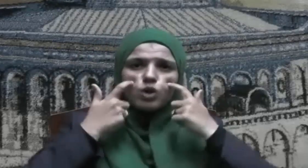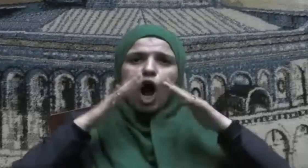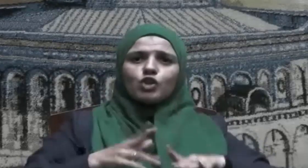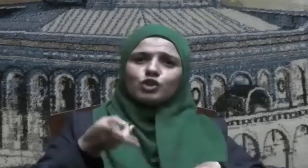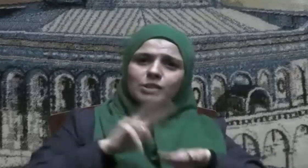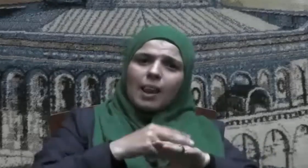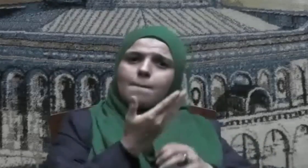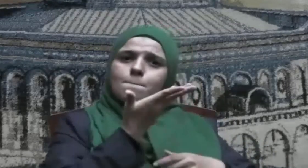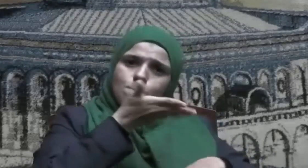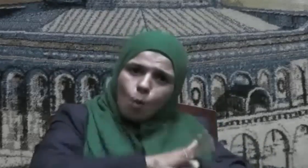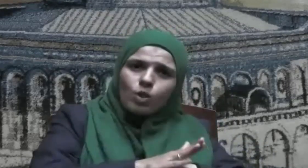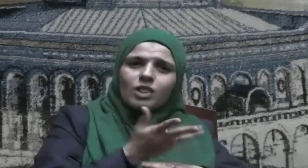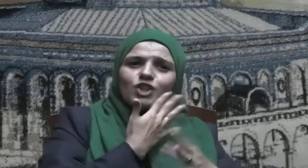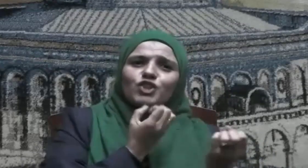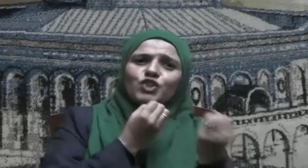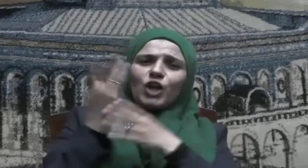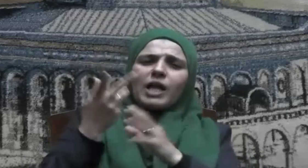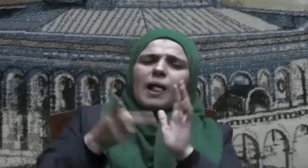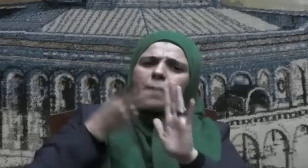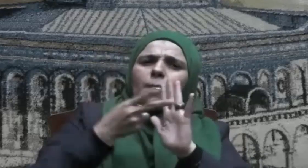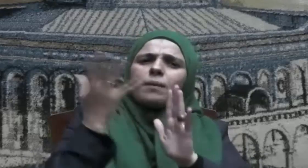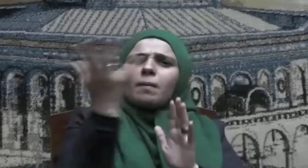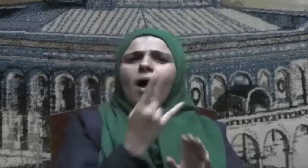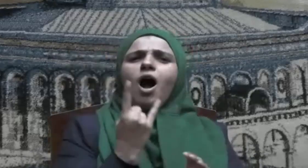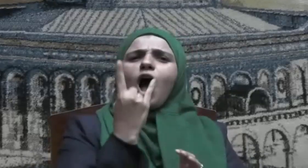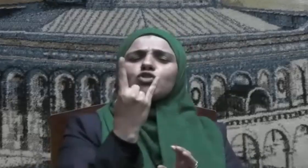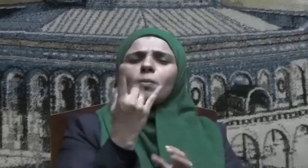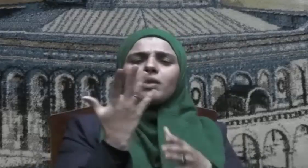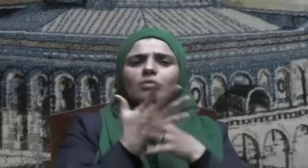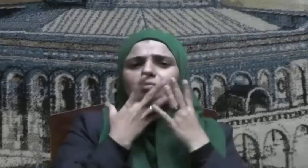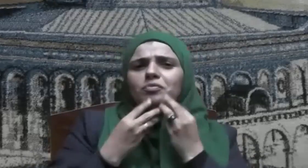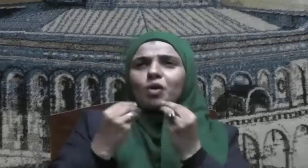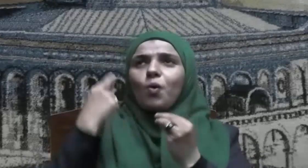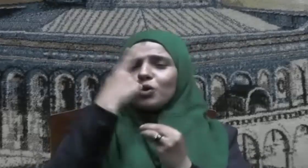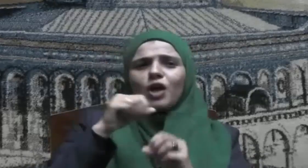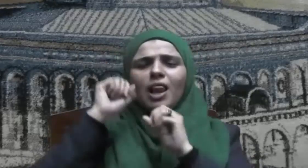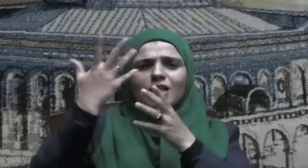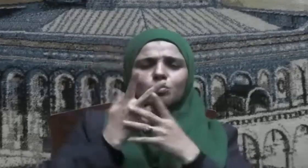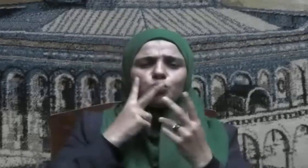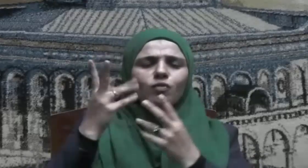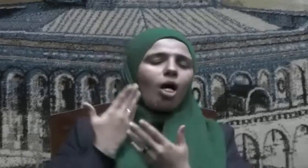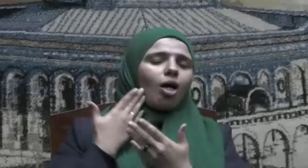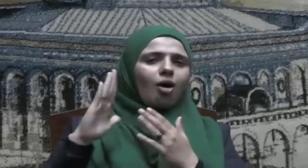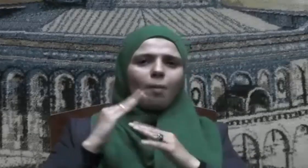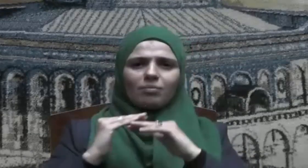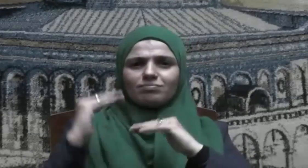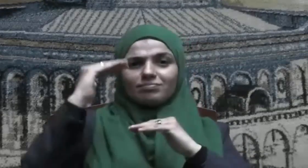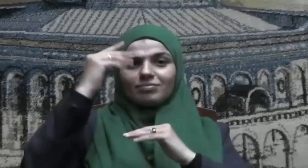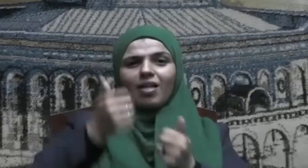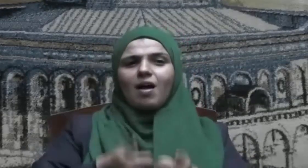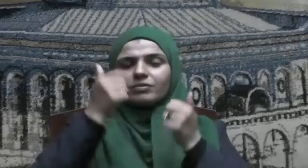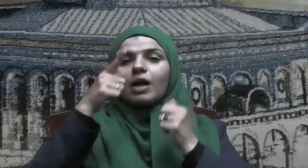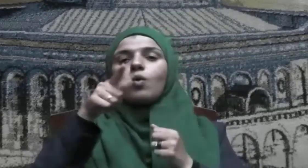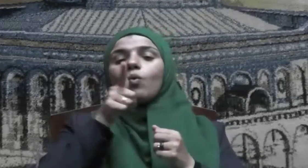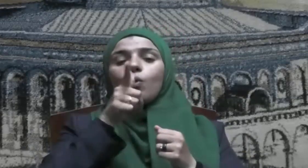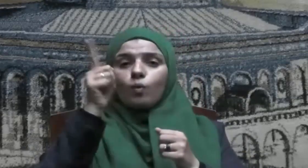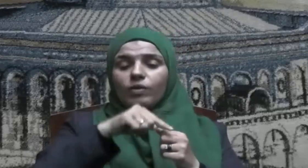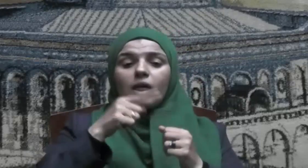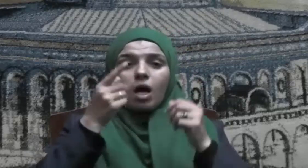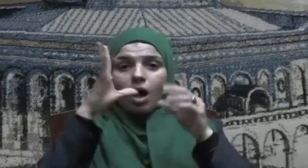فيقتل عشر مرات لما يرى من الكرامة وفي رواية لما يرى من